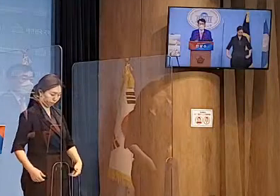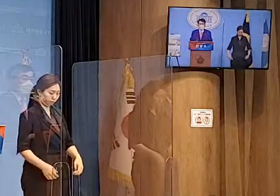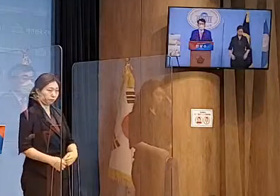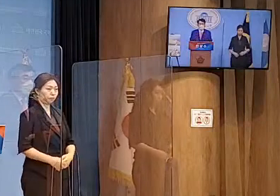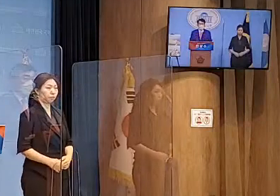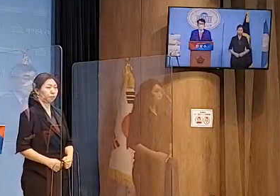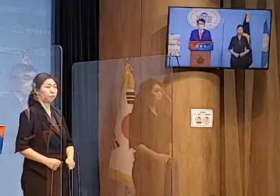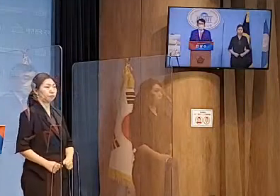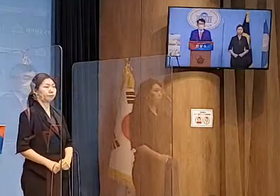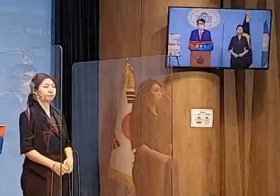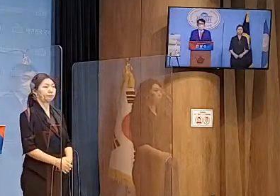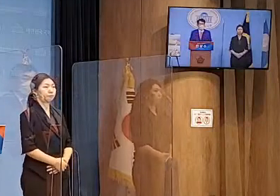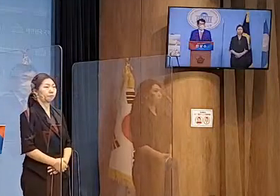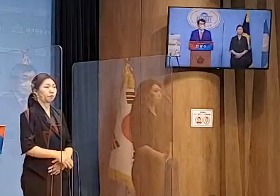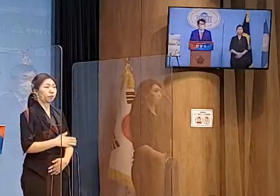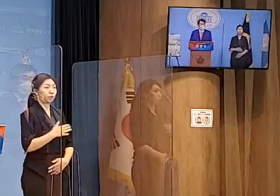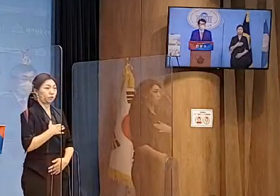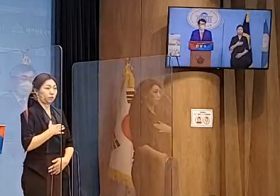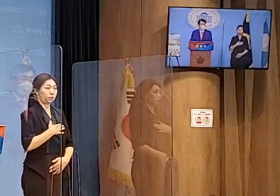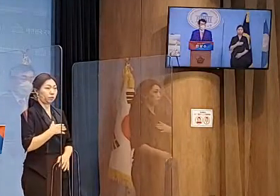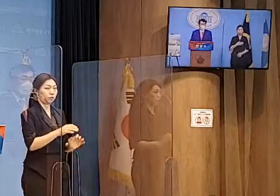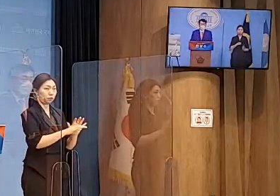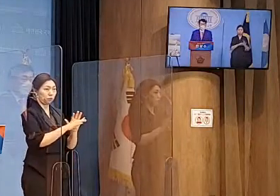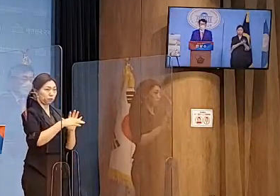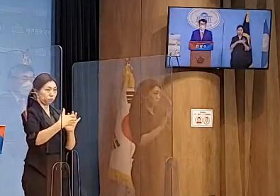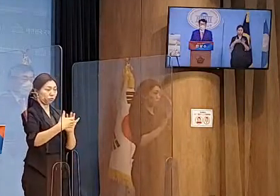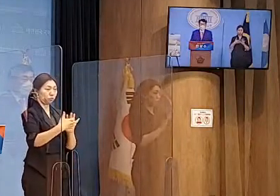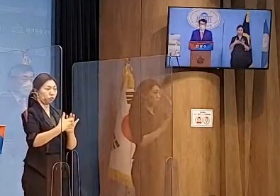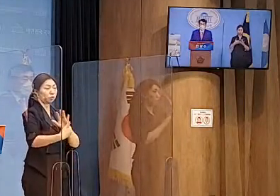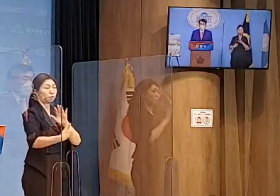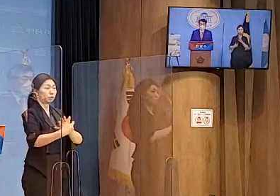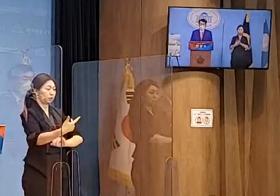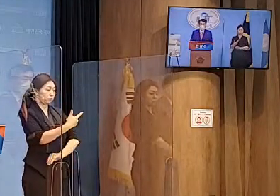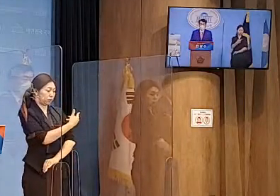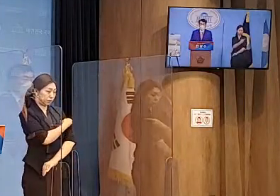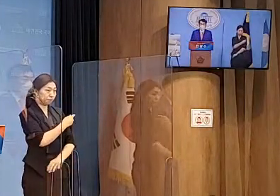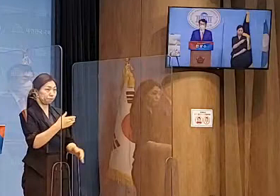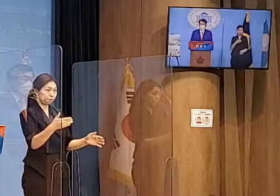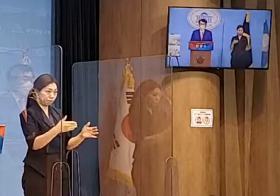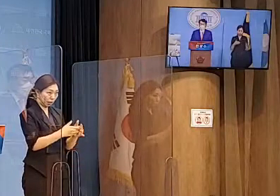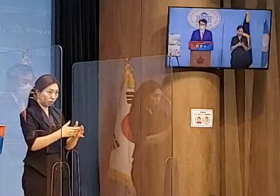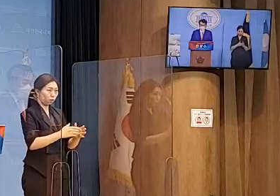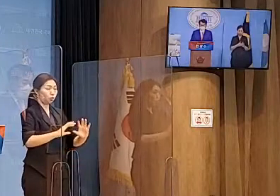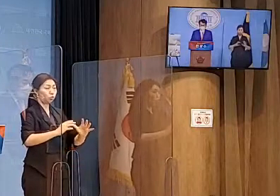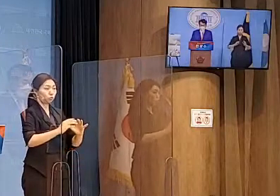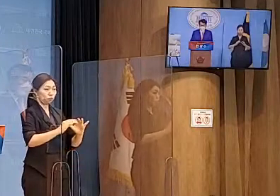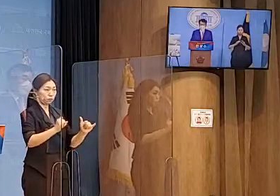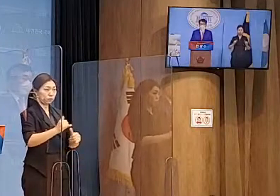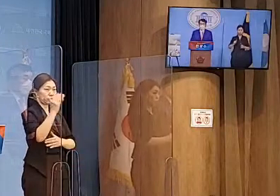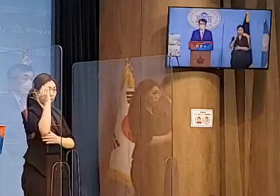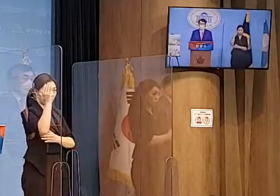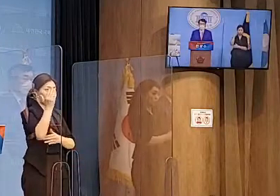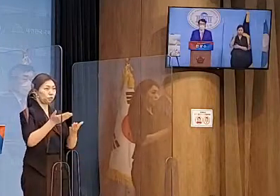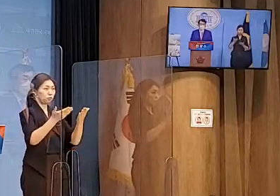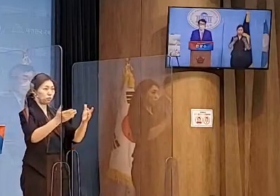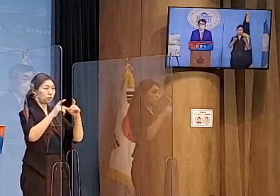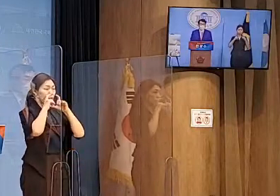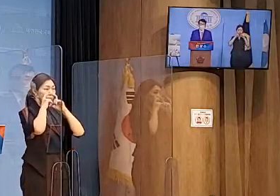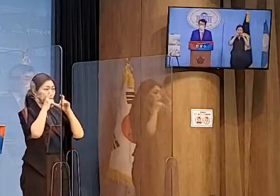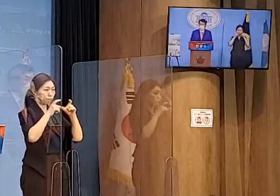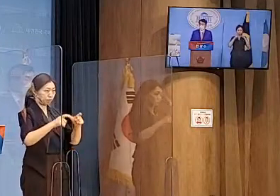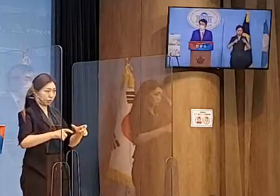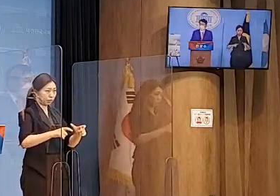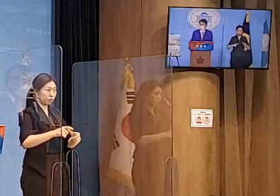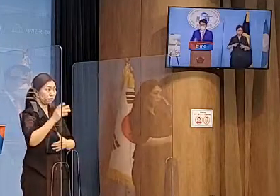제가 백신도 맞았고, 국민께 말씀을 드릴 때 마스크를 벗고